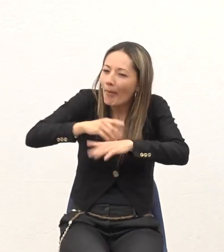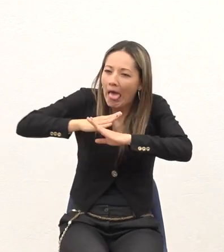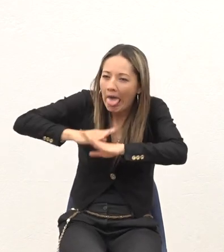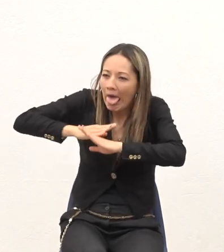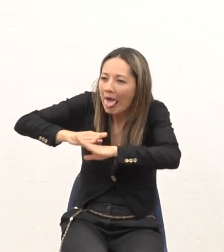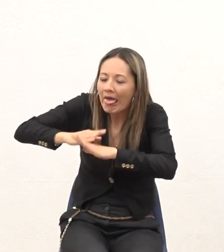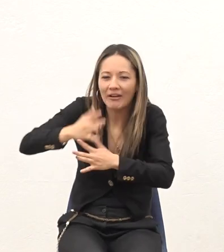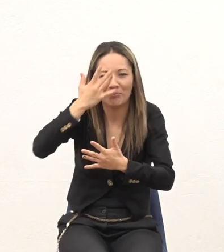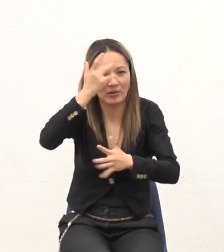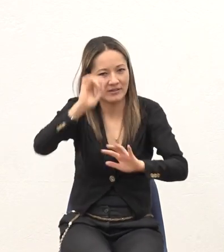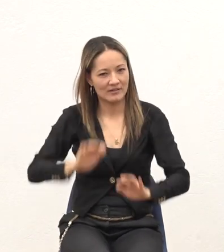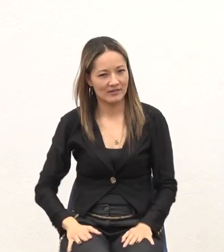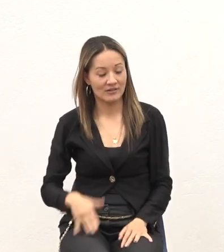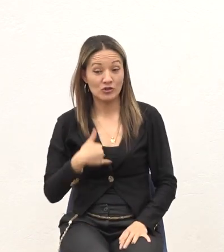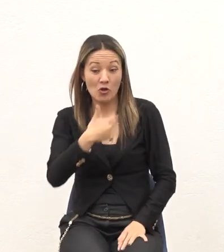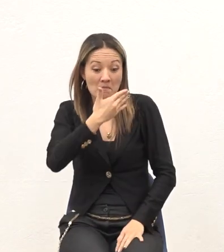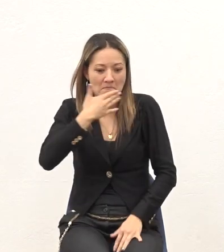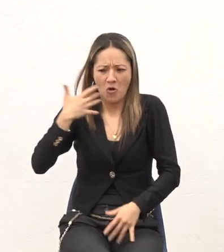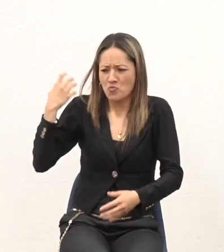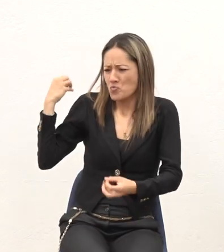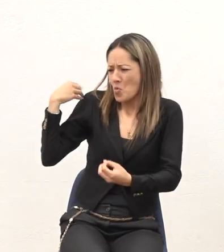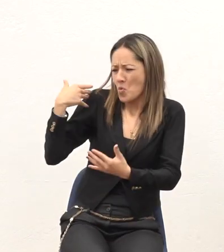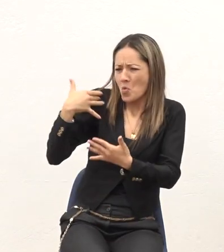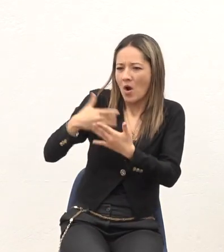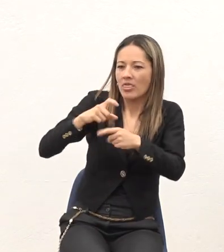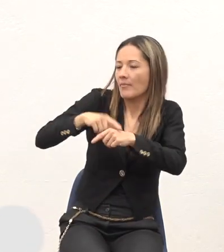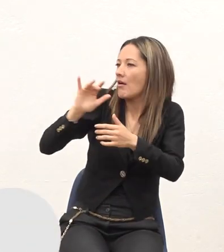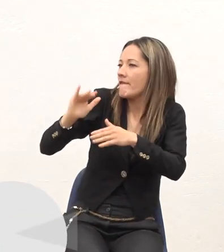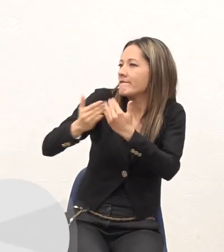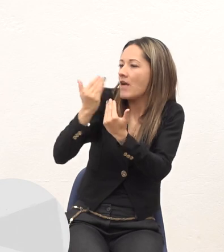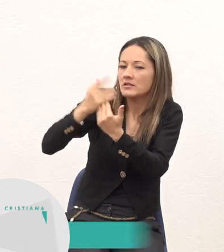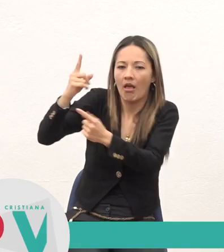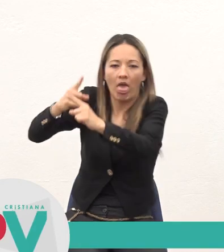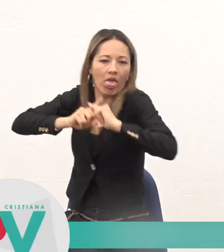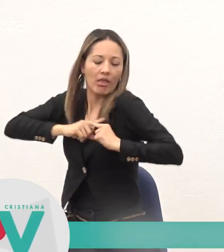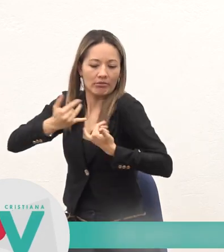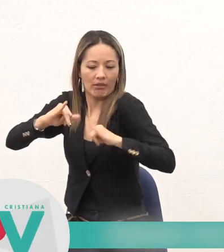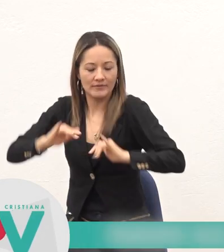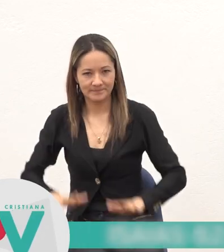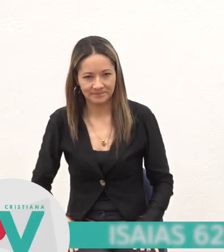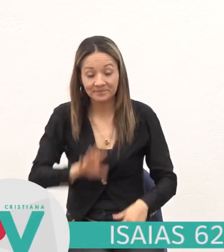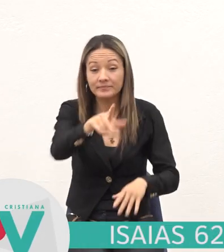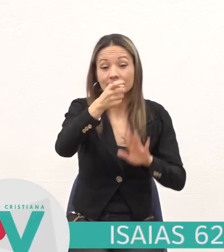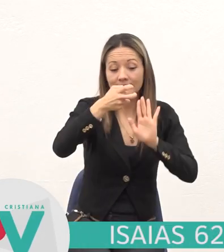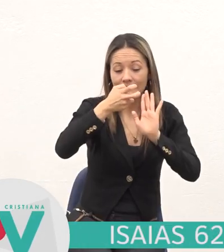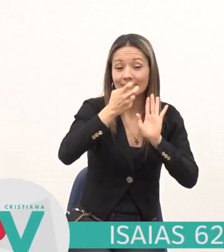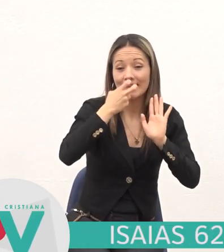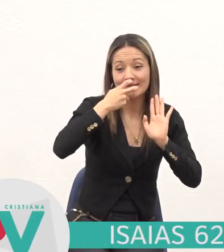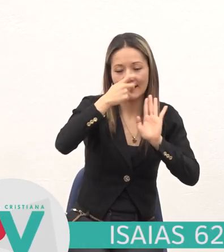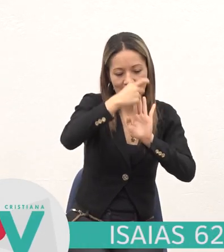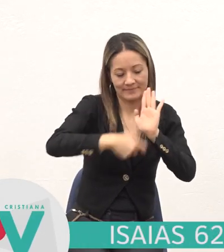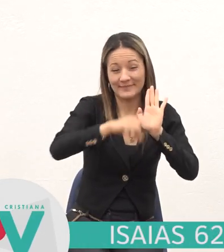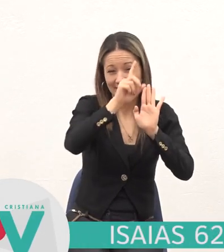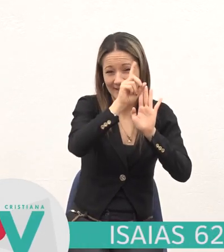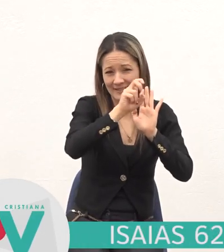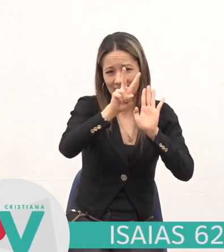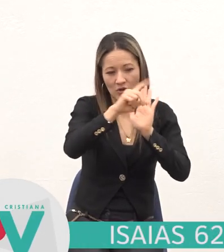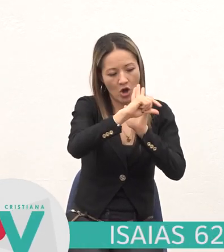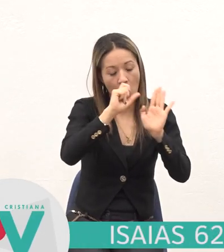la verdad Debió haber conocido Hace muchísimo tiempo Isaías 62 11 y 12 He aquí Que Jehová Hizo